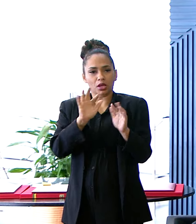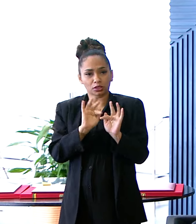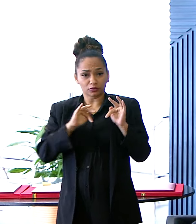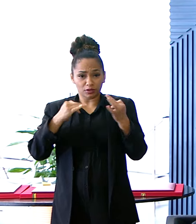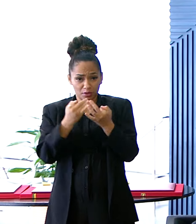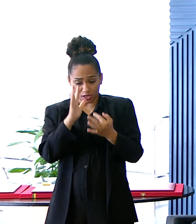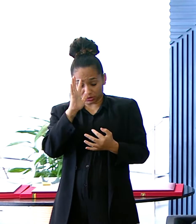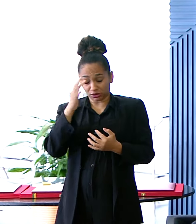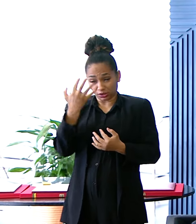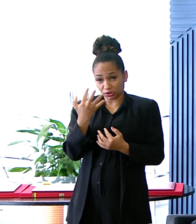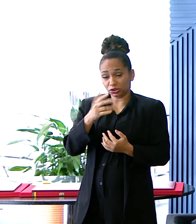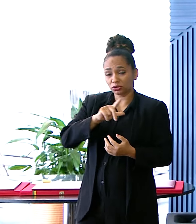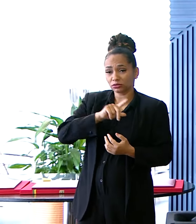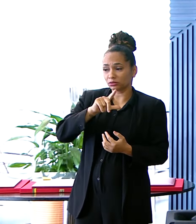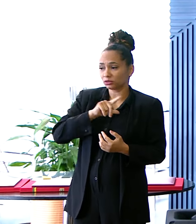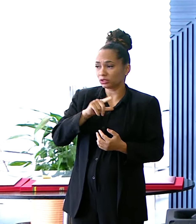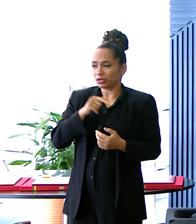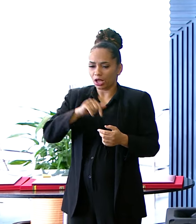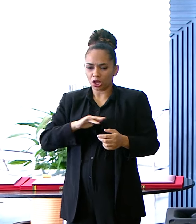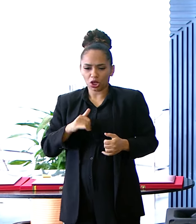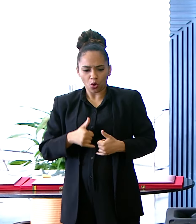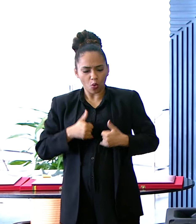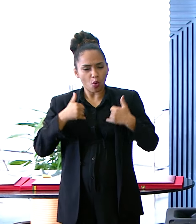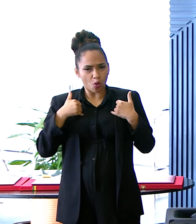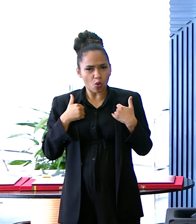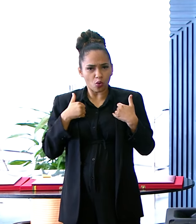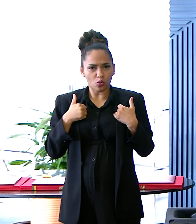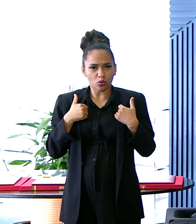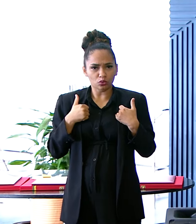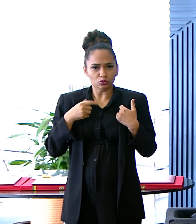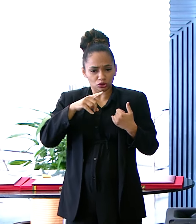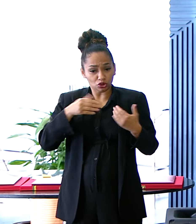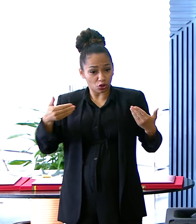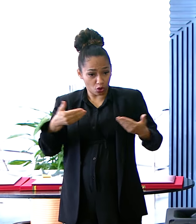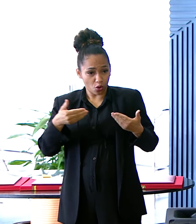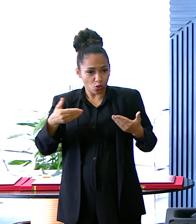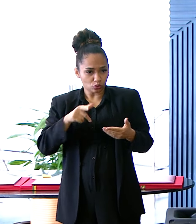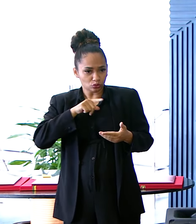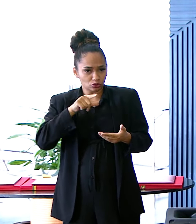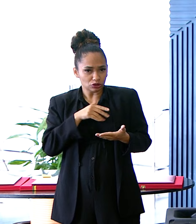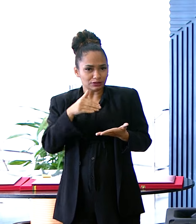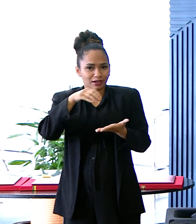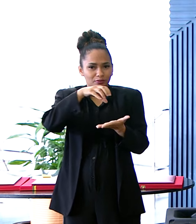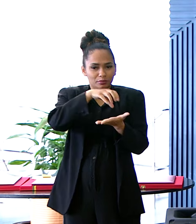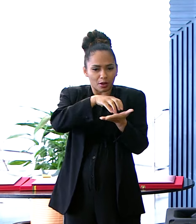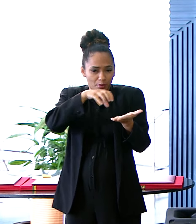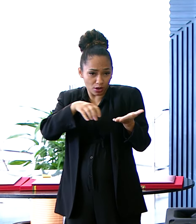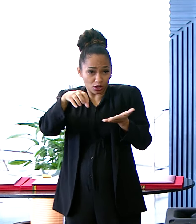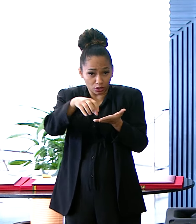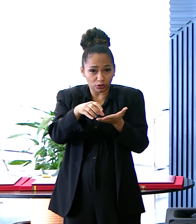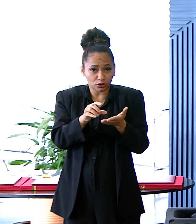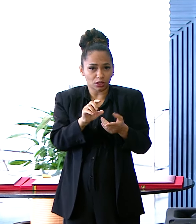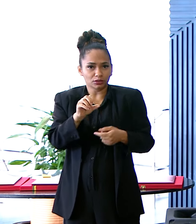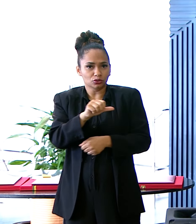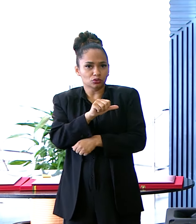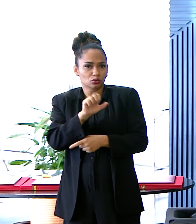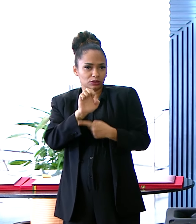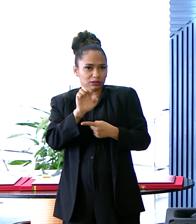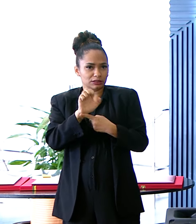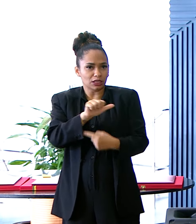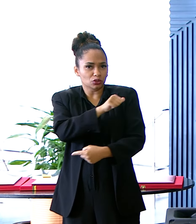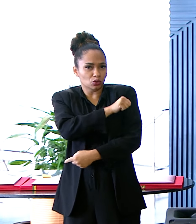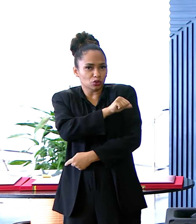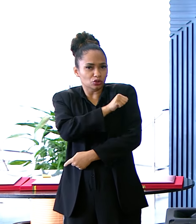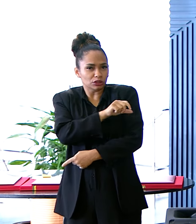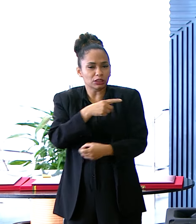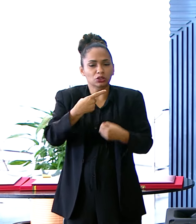decisão Nós temos aqui Um orgulho muito grande De nesse dia Temos duas unidades do Estado Do Rio de Janeiro Da cidade do Rio de